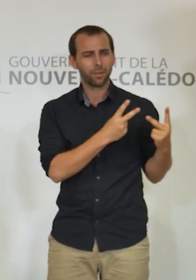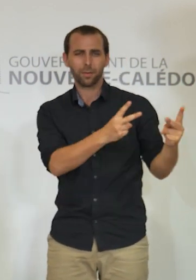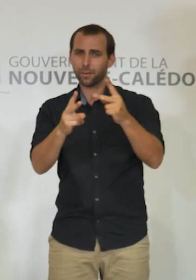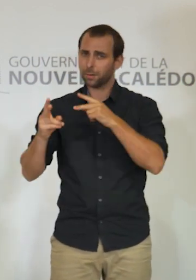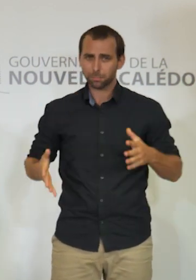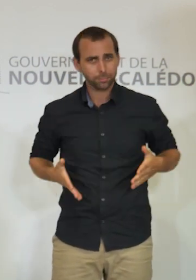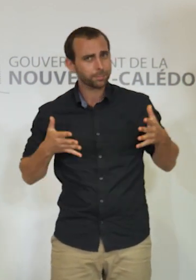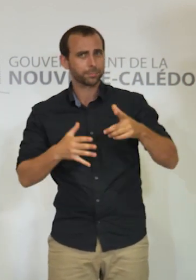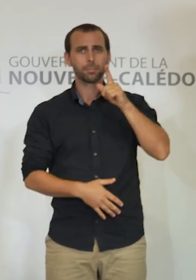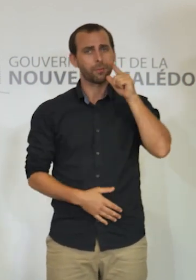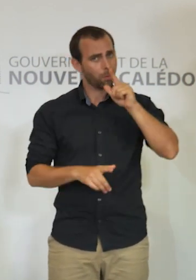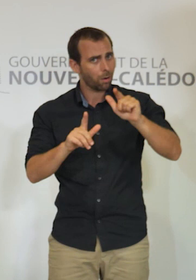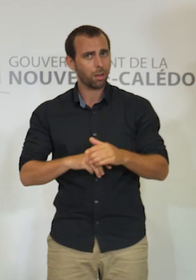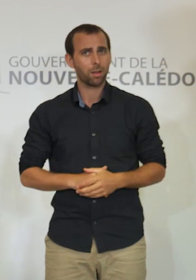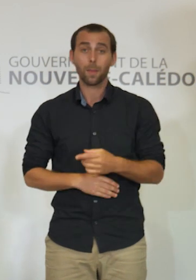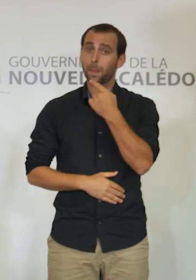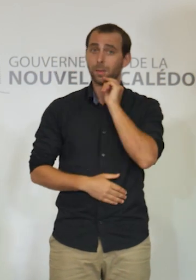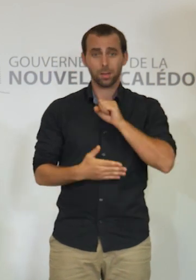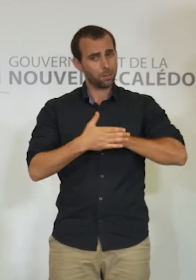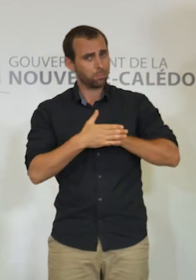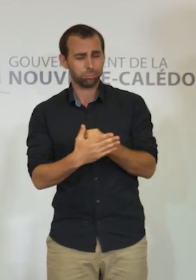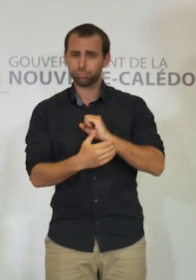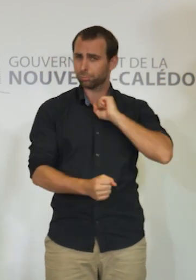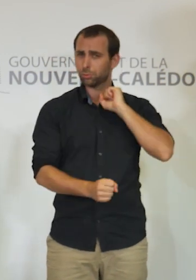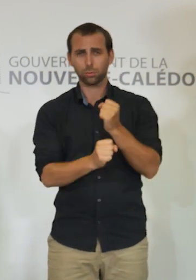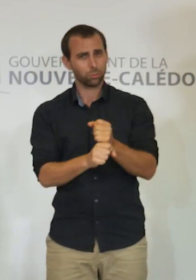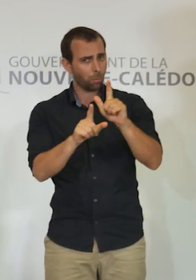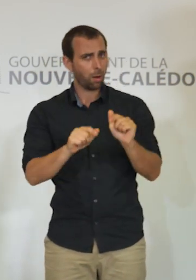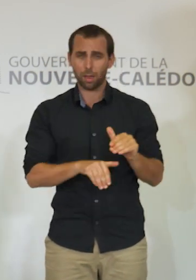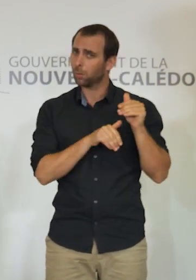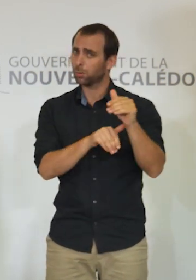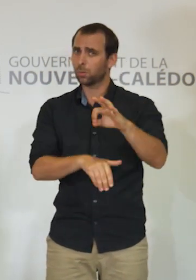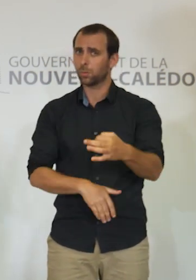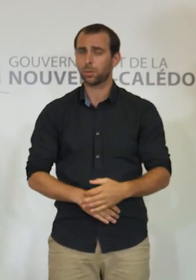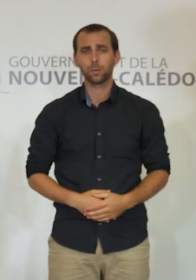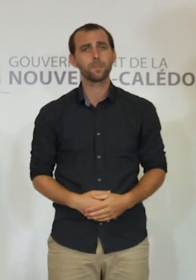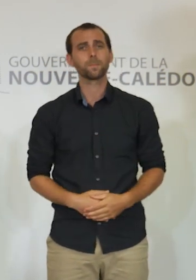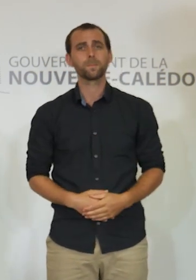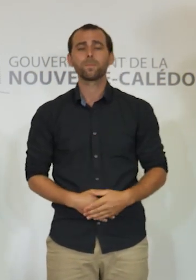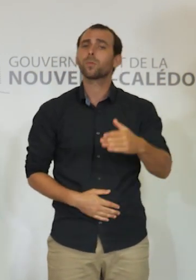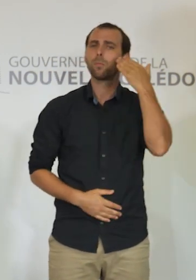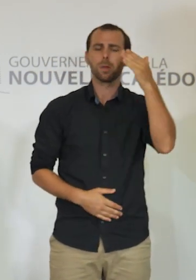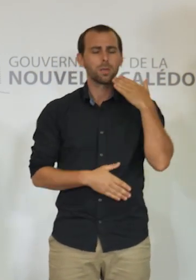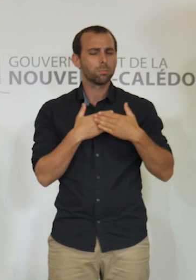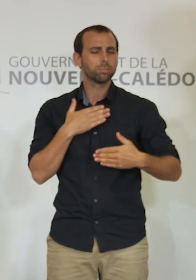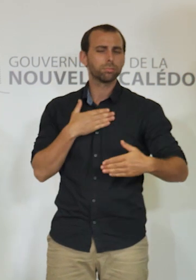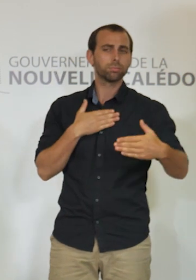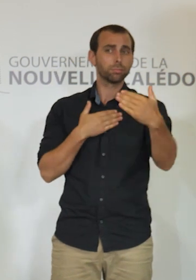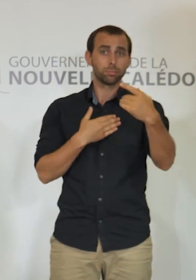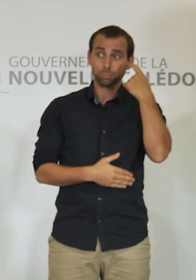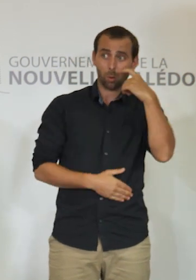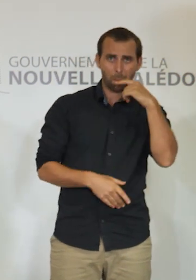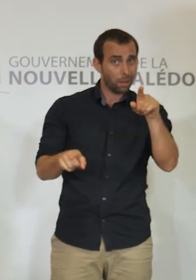continueront donc d'être sanctionnés avec la même sévérité. Si ces débordements étaient de nouveau constatés dans les jours qui viennent,